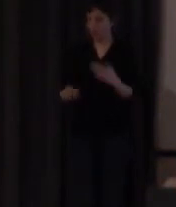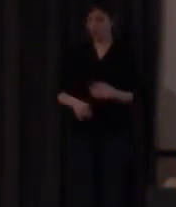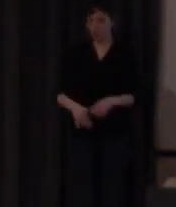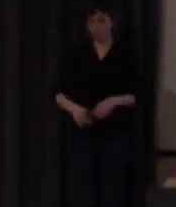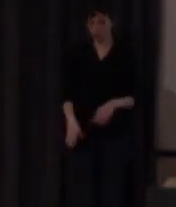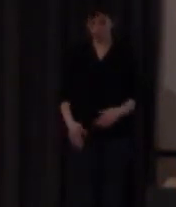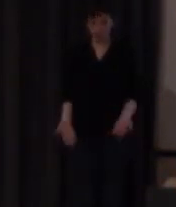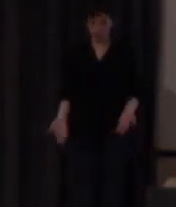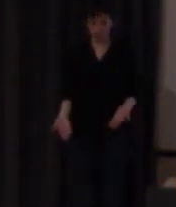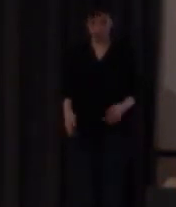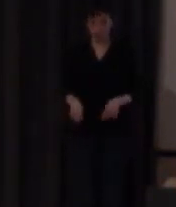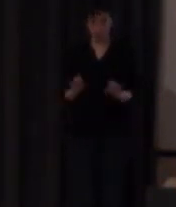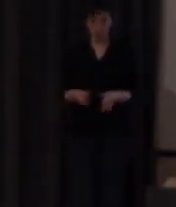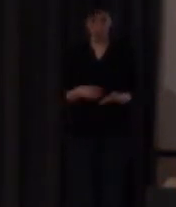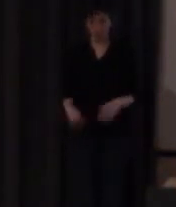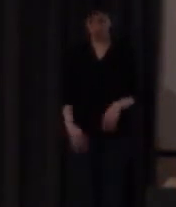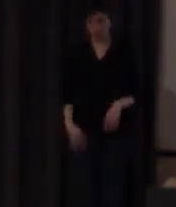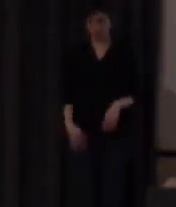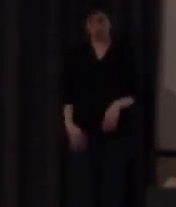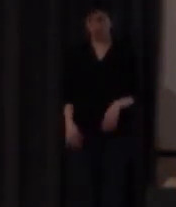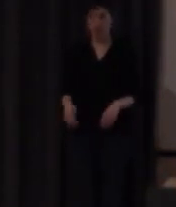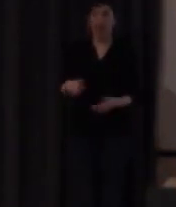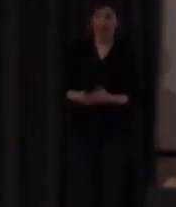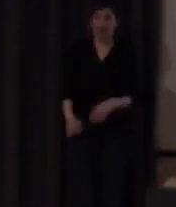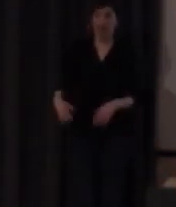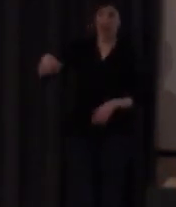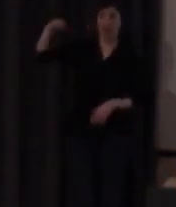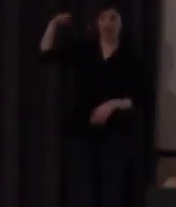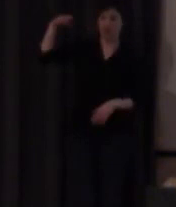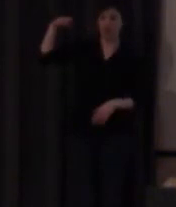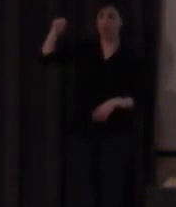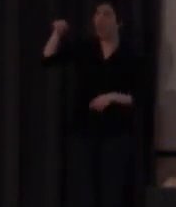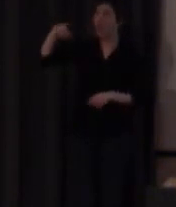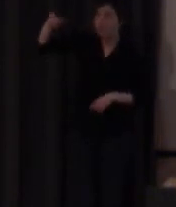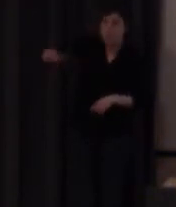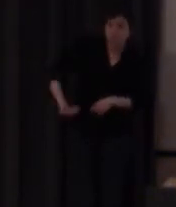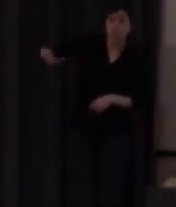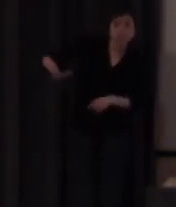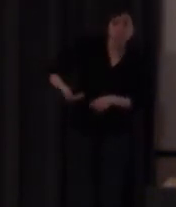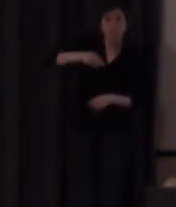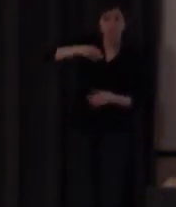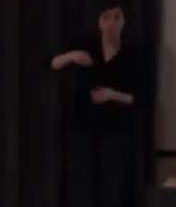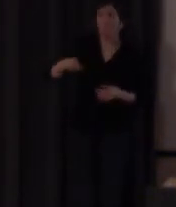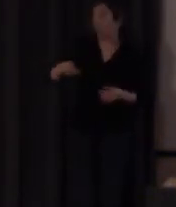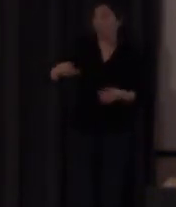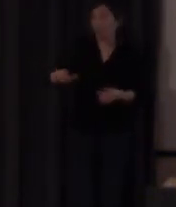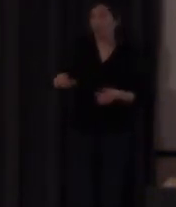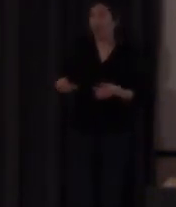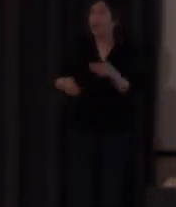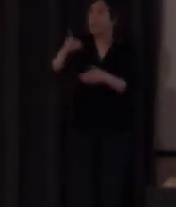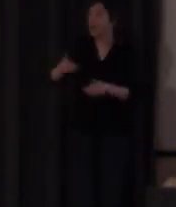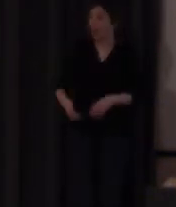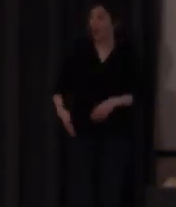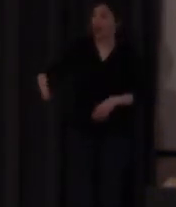mano detenerlas como la atina ahora la intérprete ahí abajo hasta ese lugar no es pertinente lo que ocurre de aquí a aquí da igual empieza a ser